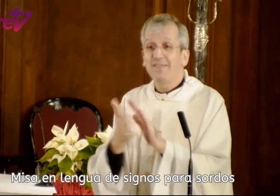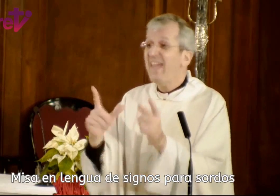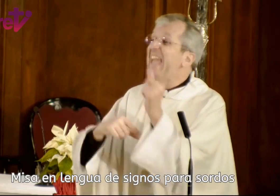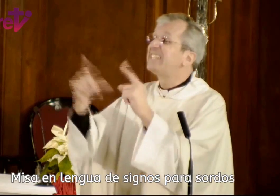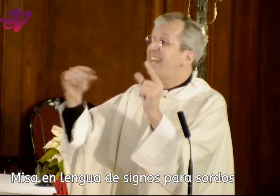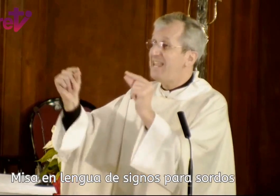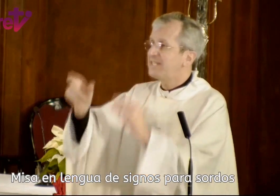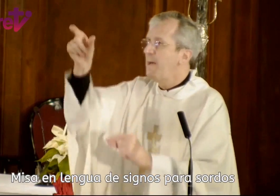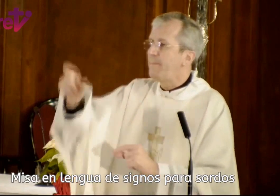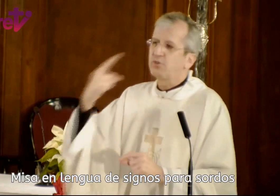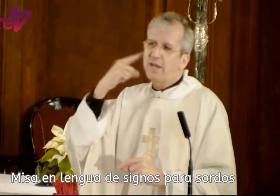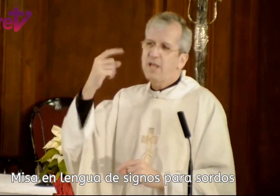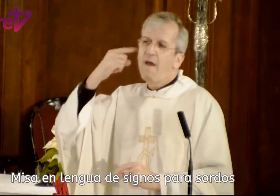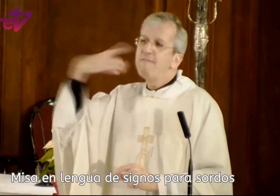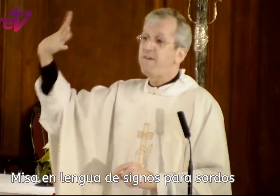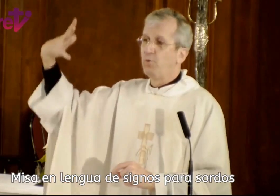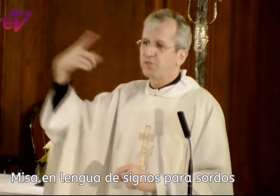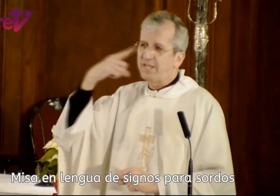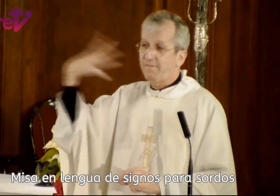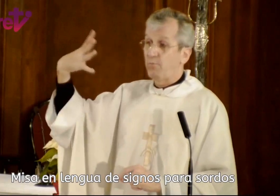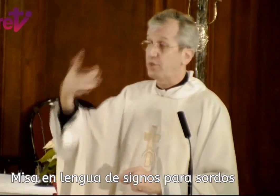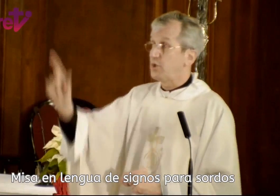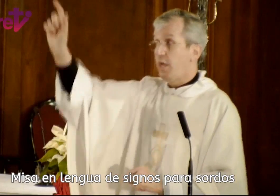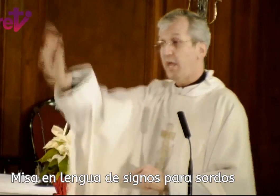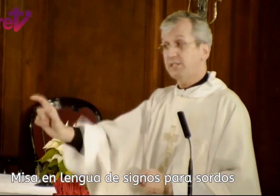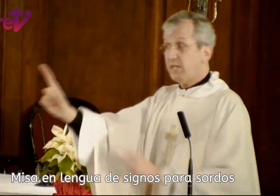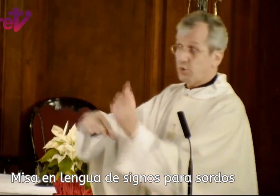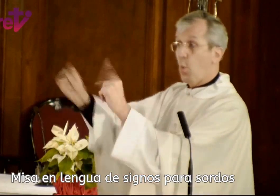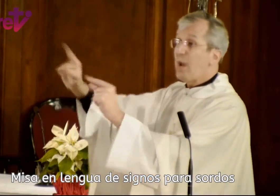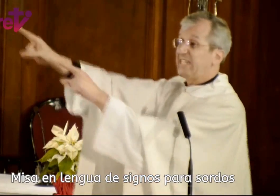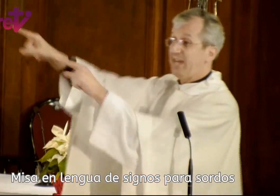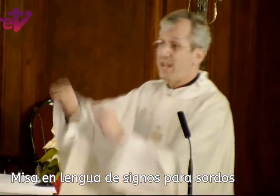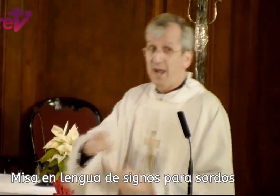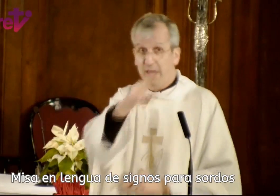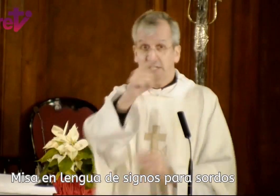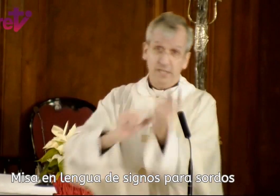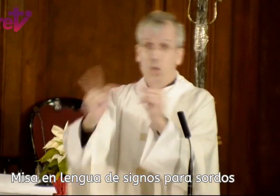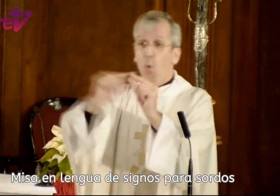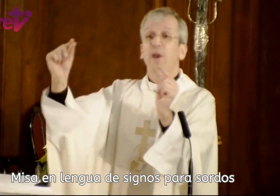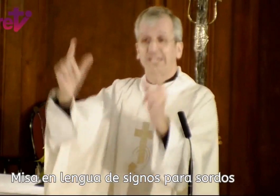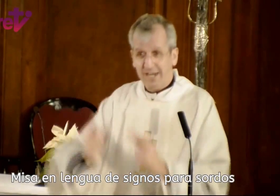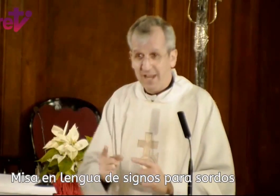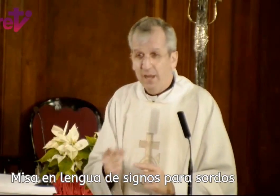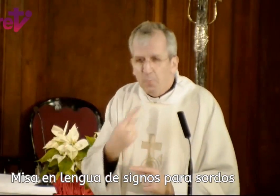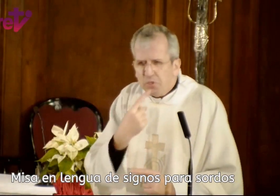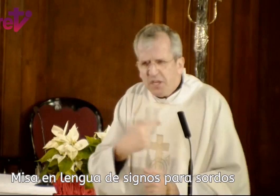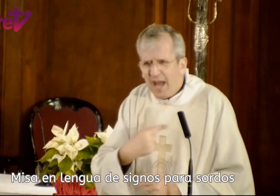de estrellas, personas famosas, famosas. Este es una estrella, este es una estrella. Pues yo diría,